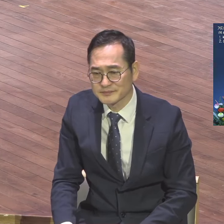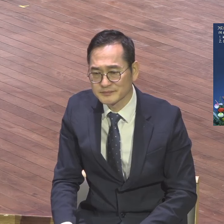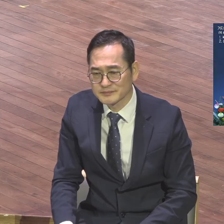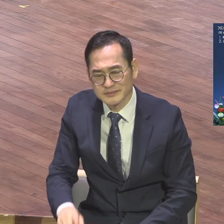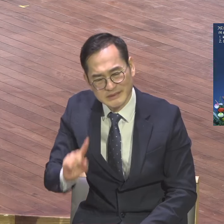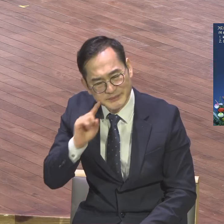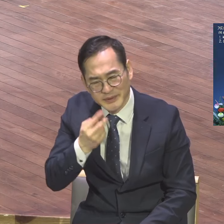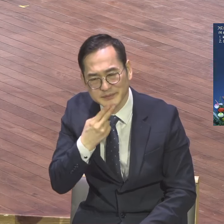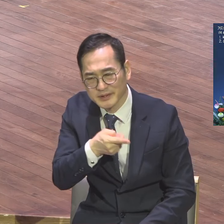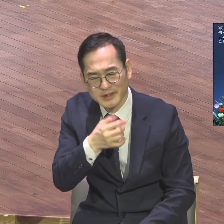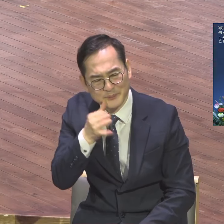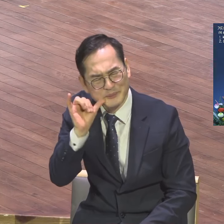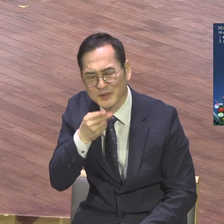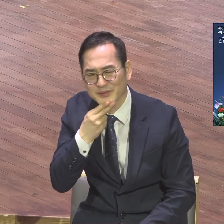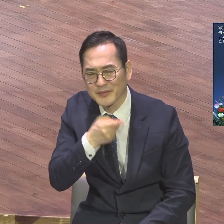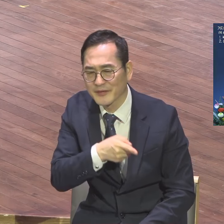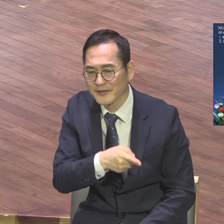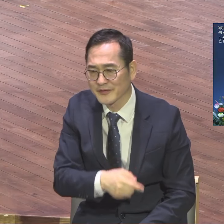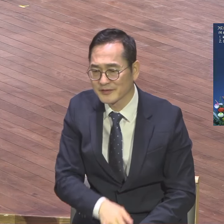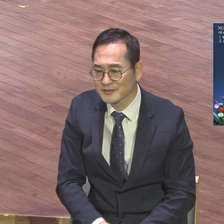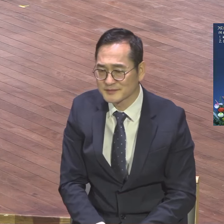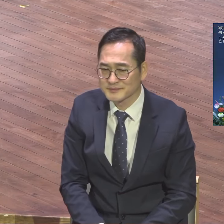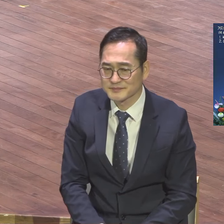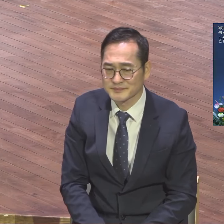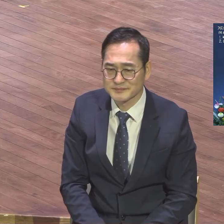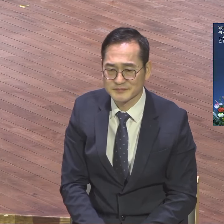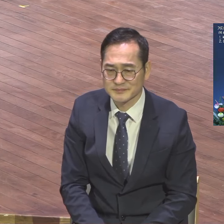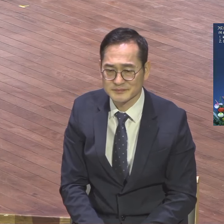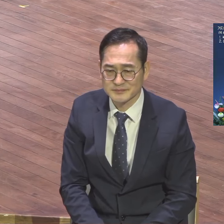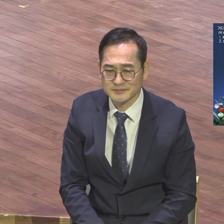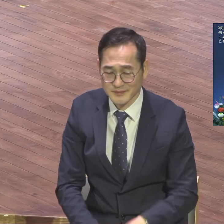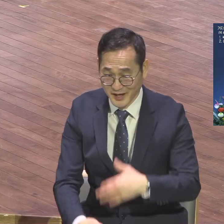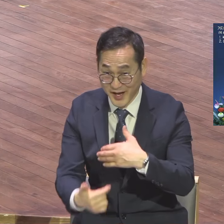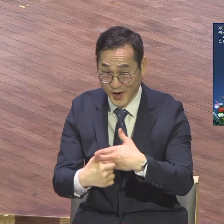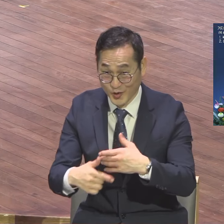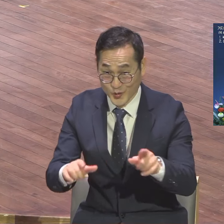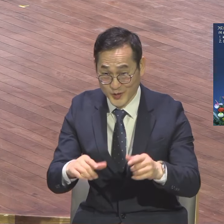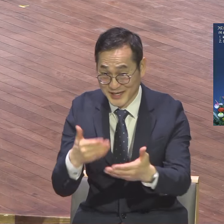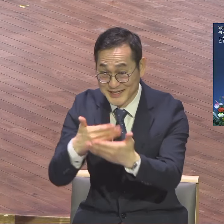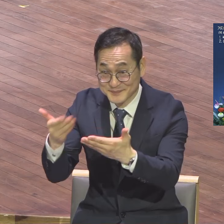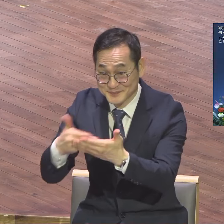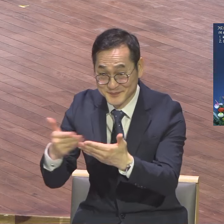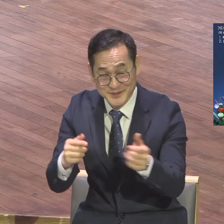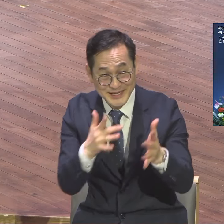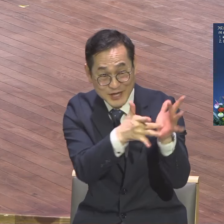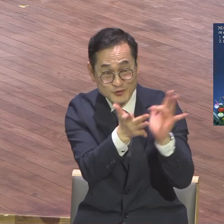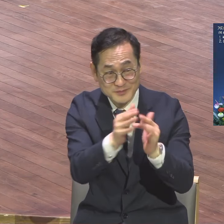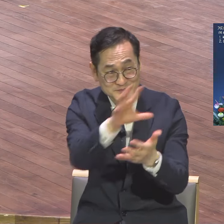외모도 요즘 화가들이 그리면 코가 쫙 나와가지고 그거 가짜예요